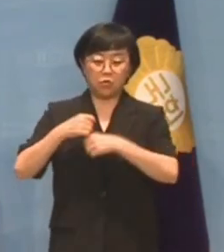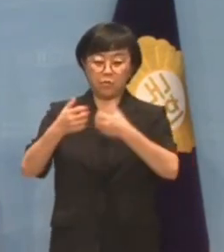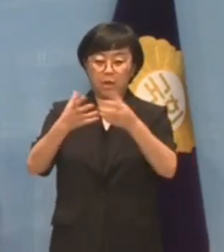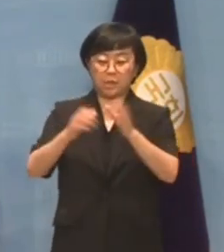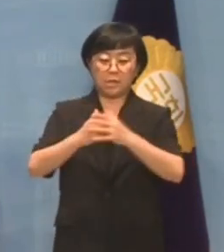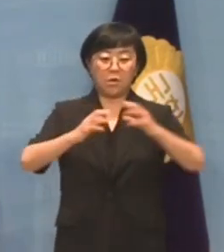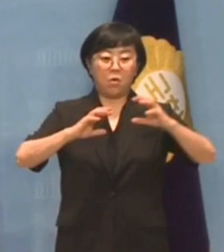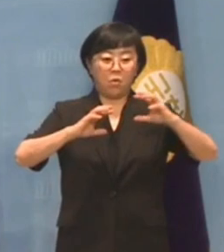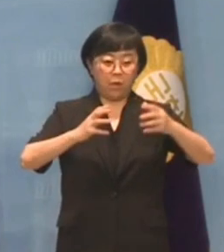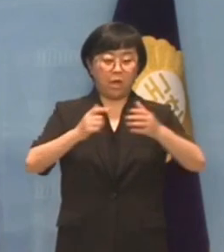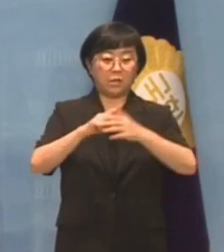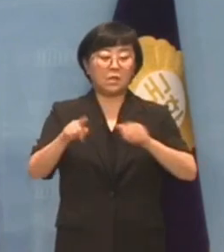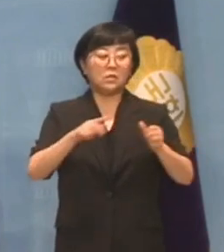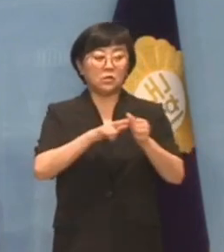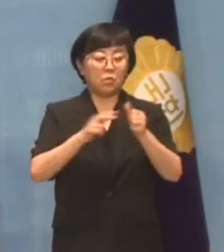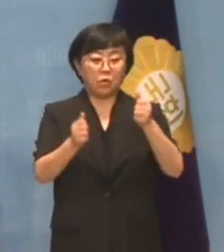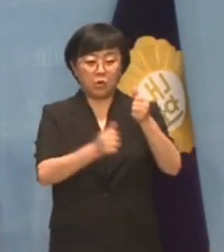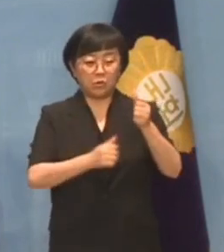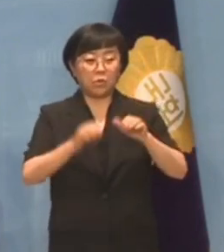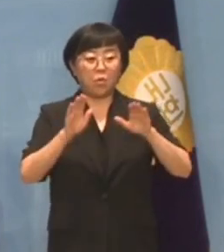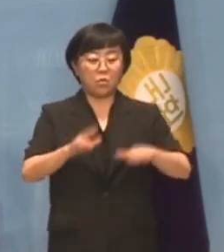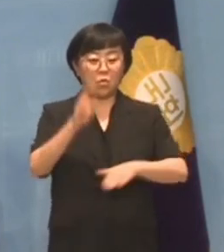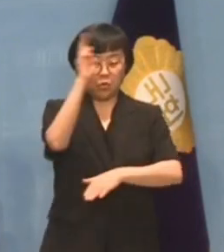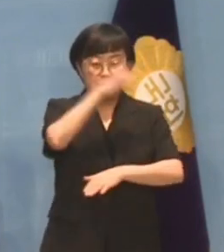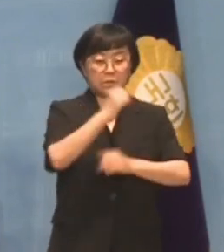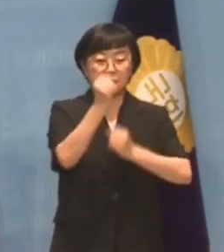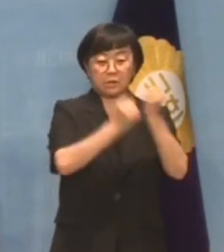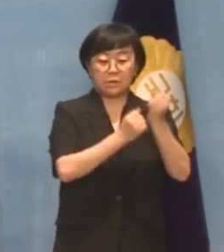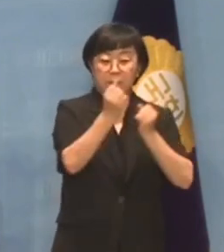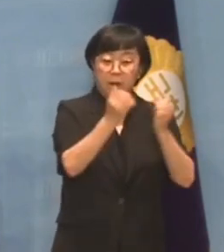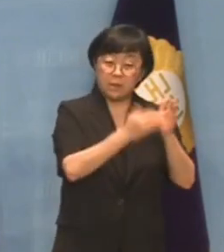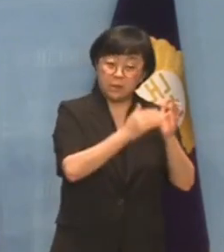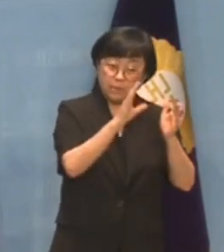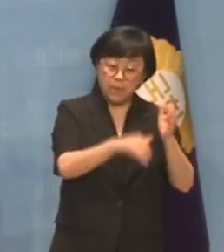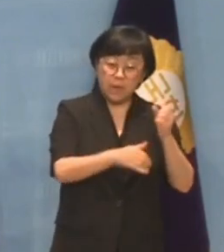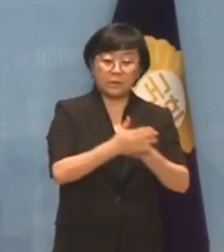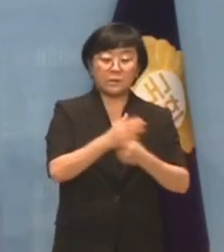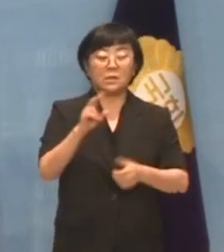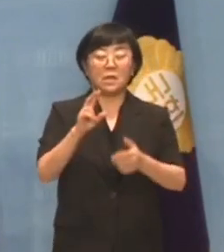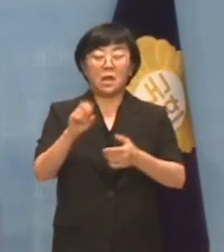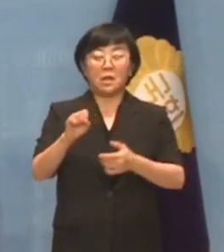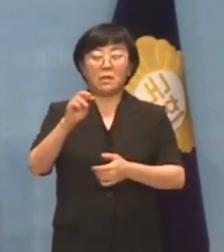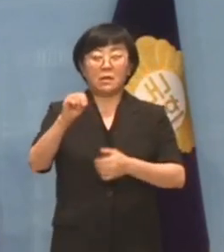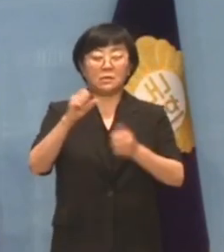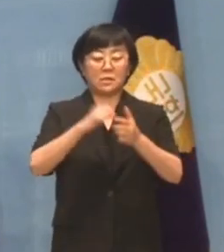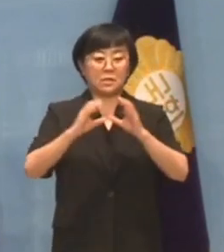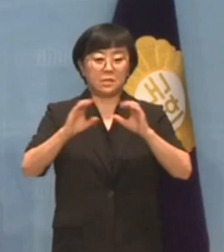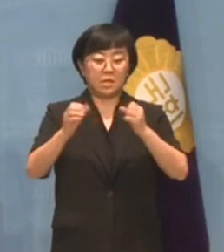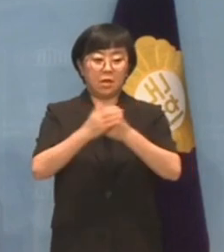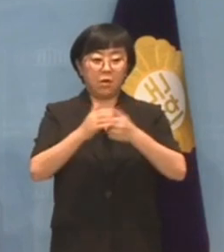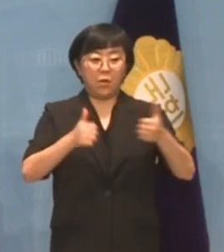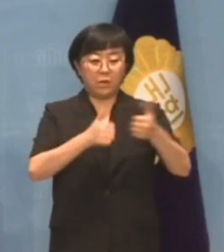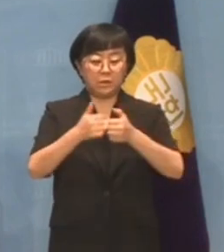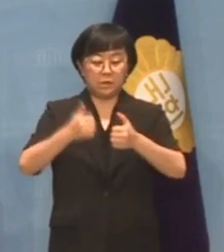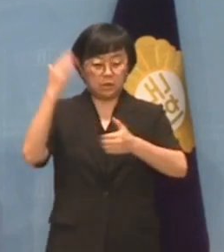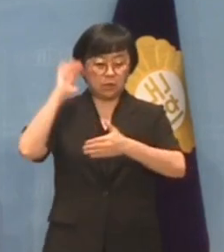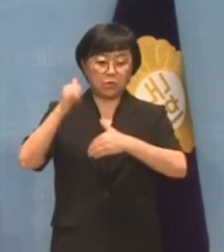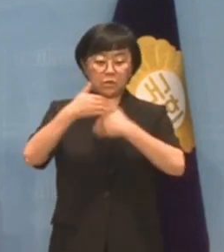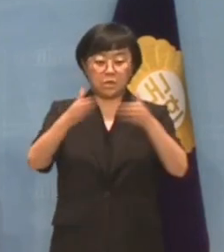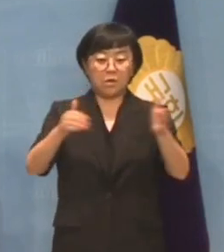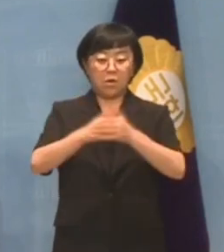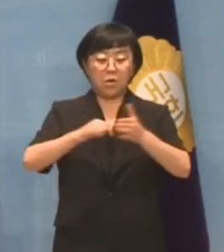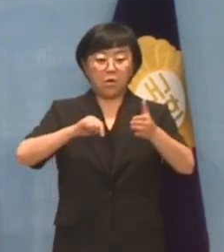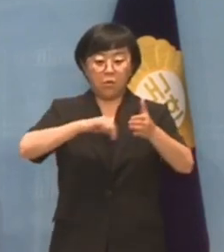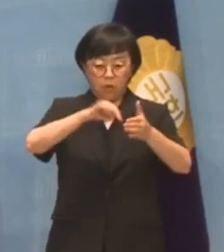외통위, 정보위위원들은 오늘 오전 기자회견을 열어 NSC 회의 등 대통령실 내부 내용이